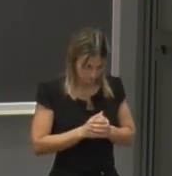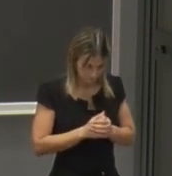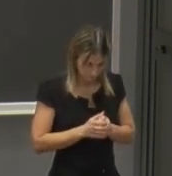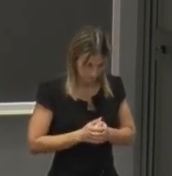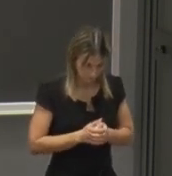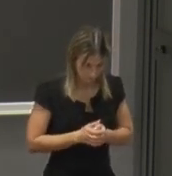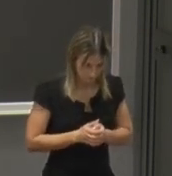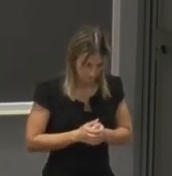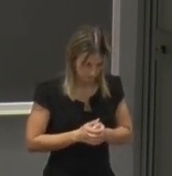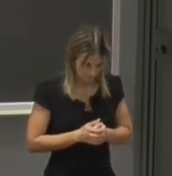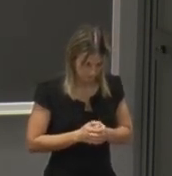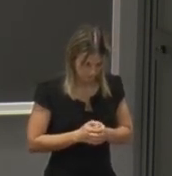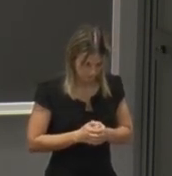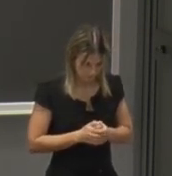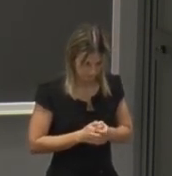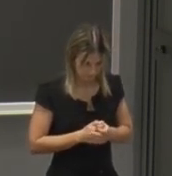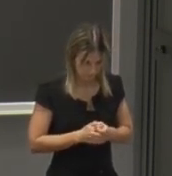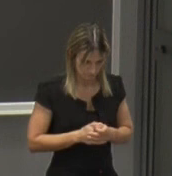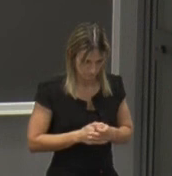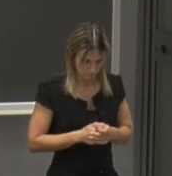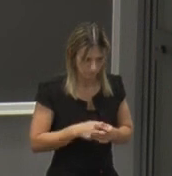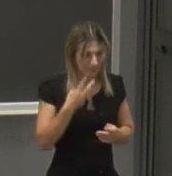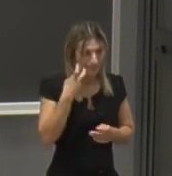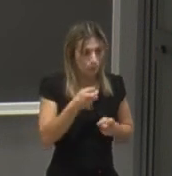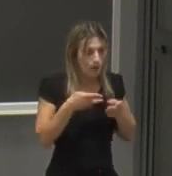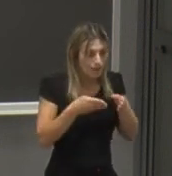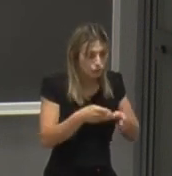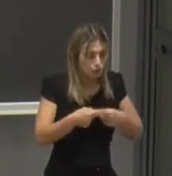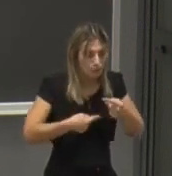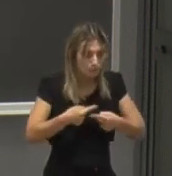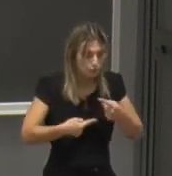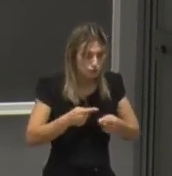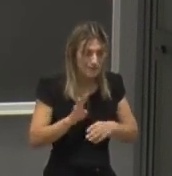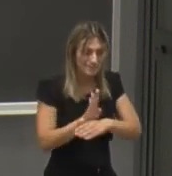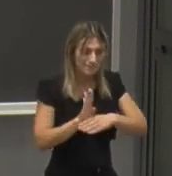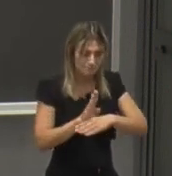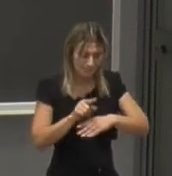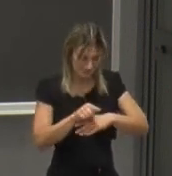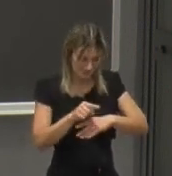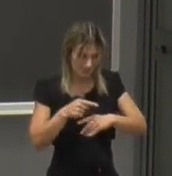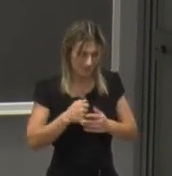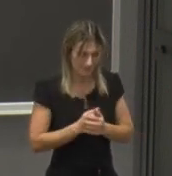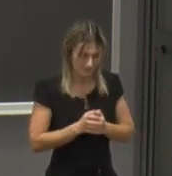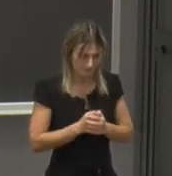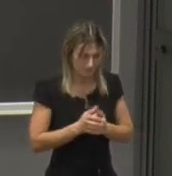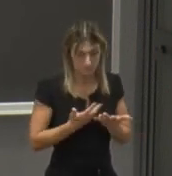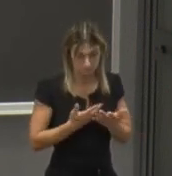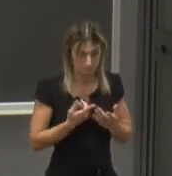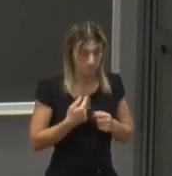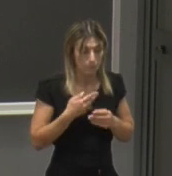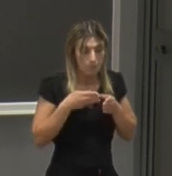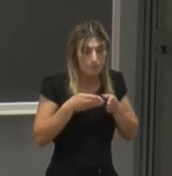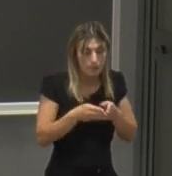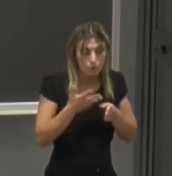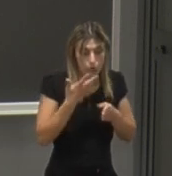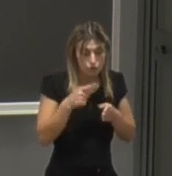che è più relativo per l'appunto ai processi di business quindi un percorso